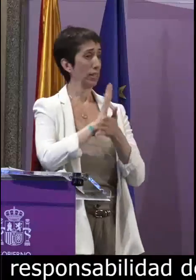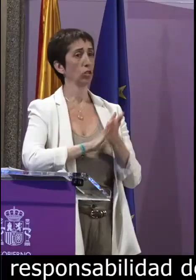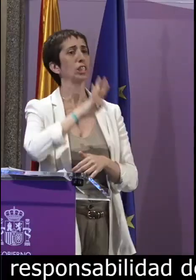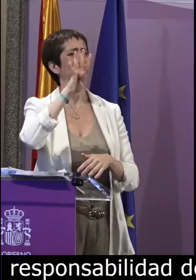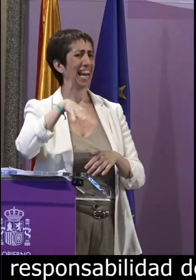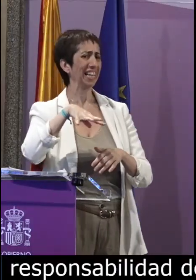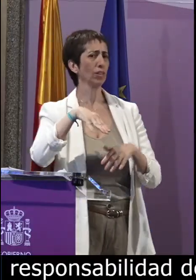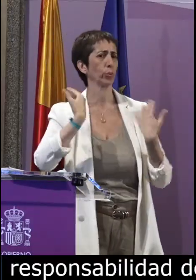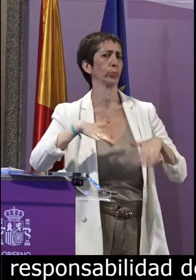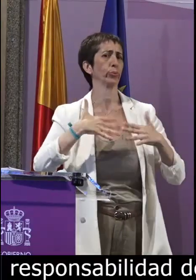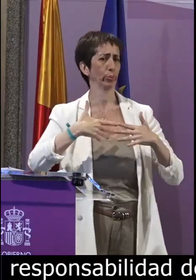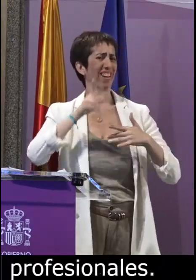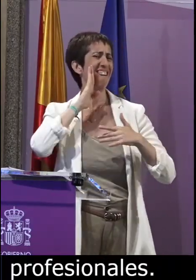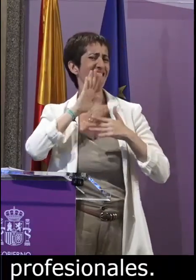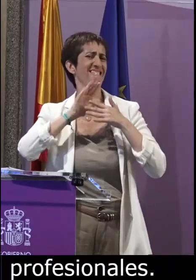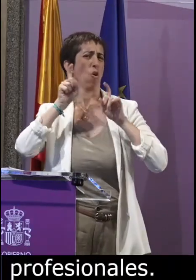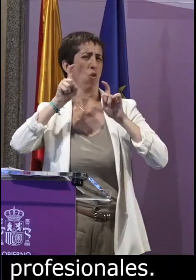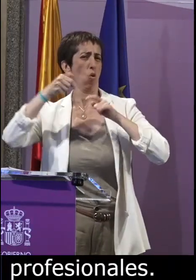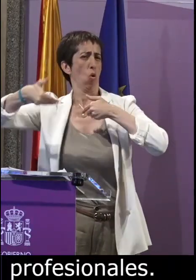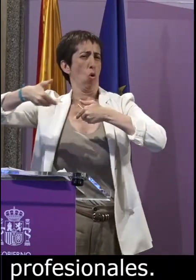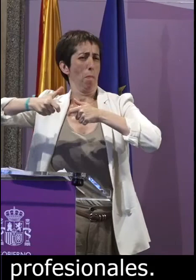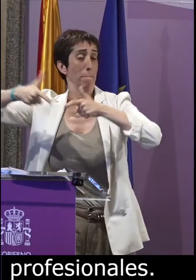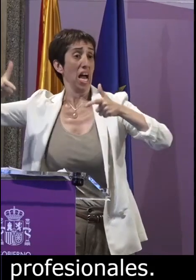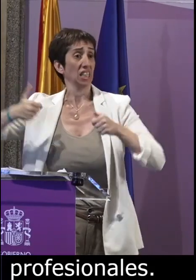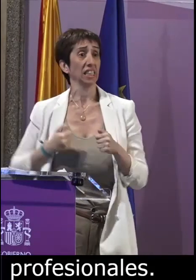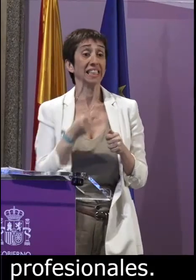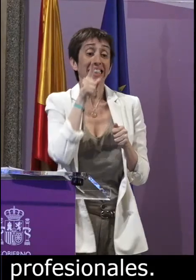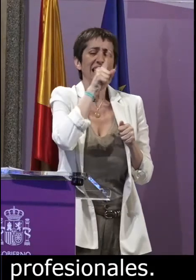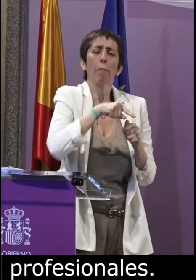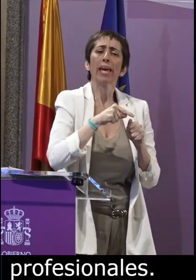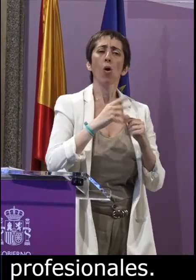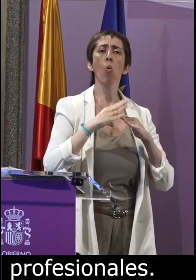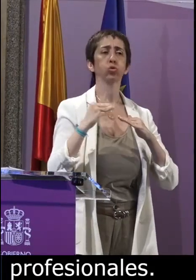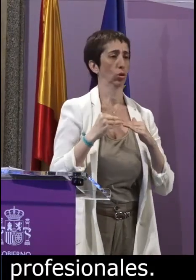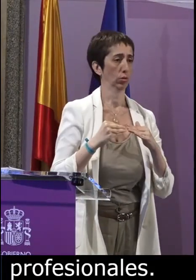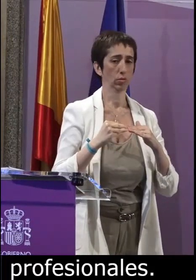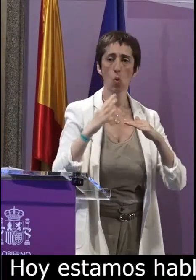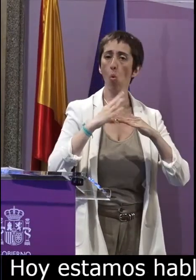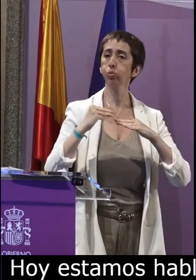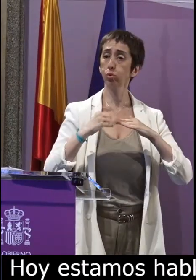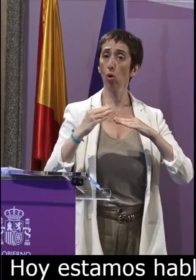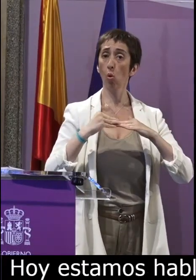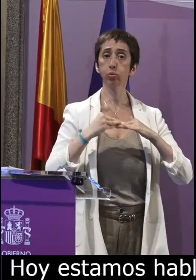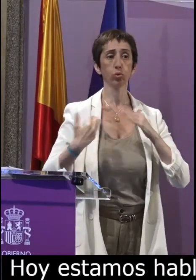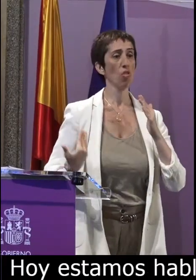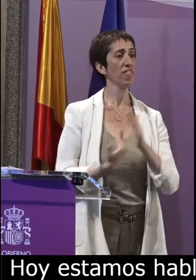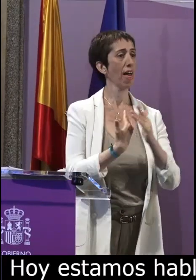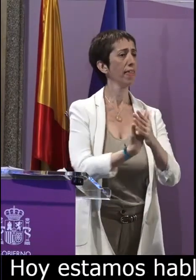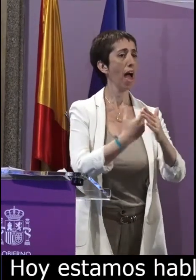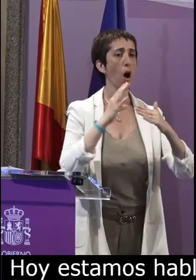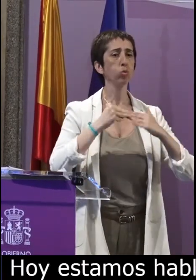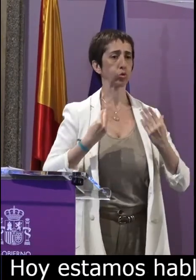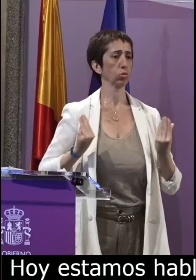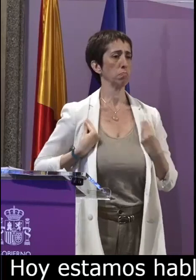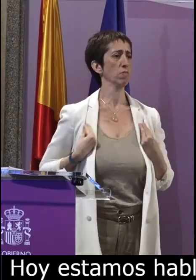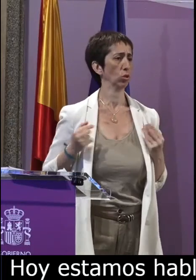hoy estamos hablando de la lengua de signos española y la lengua de signos catalana hemos visto como cada vez hay más demanda para aprender esta lengua